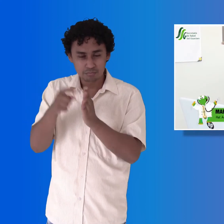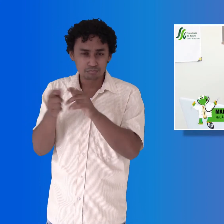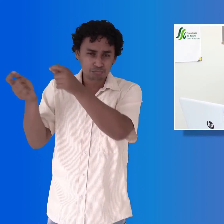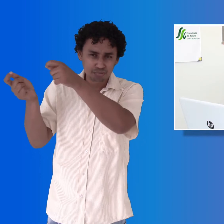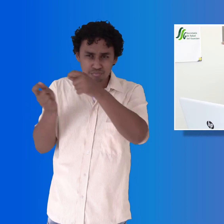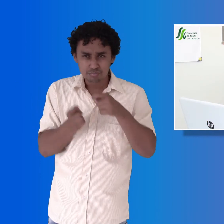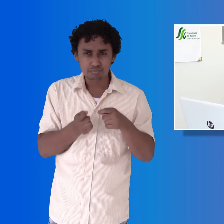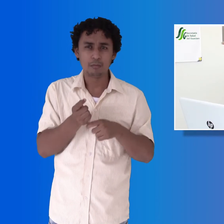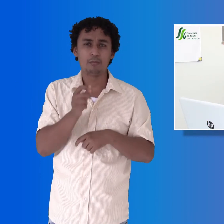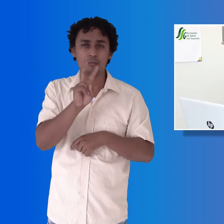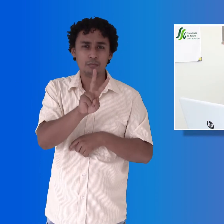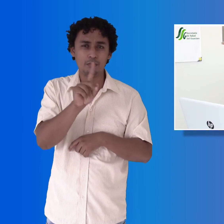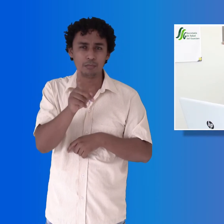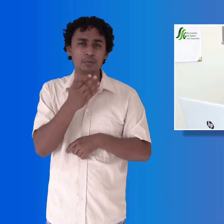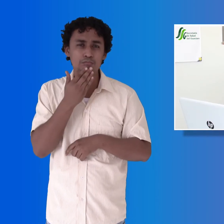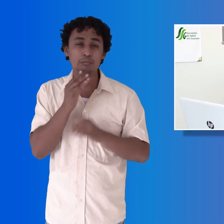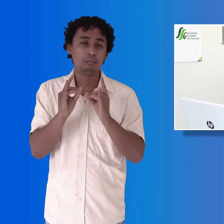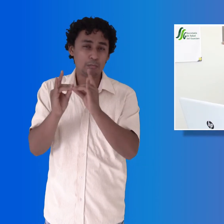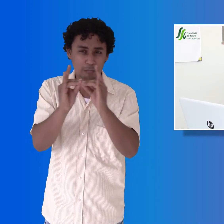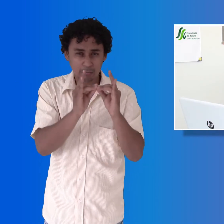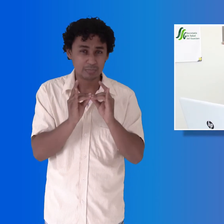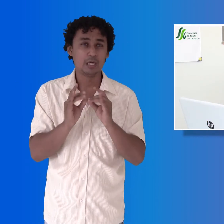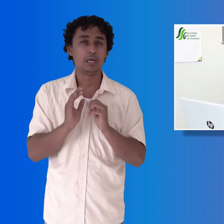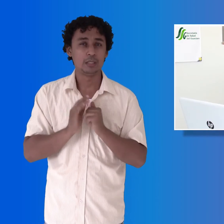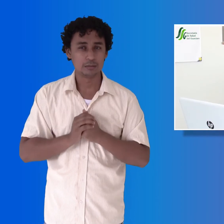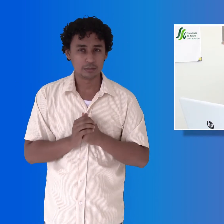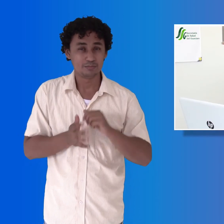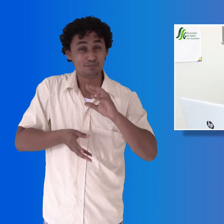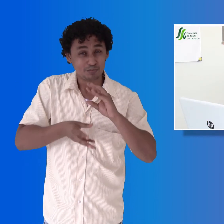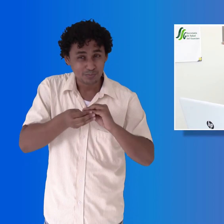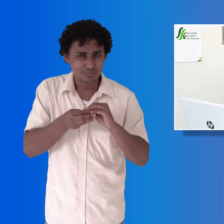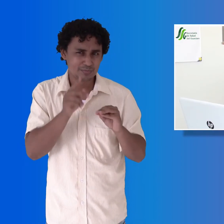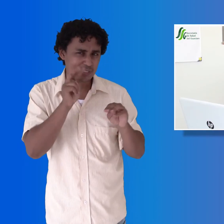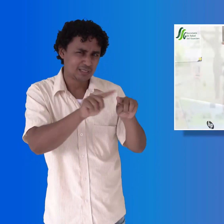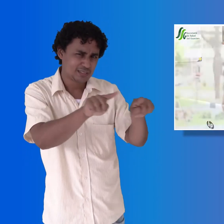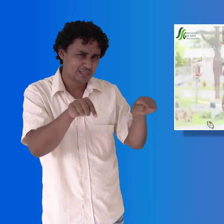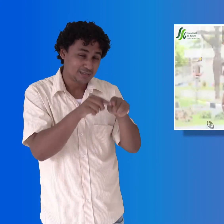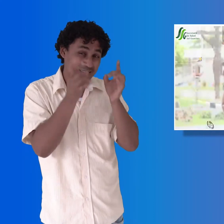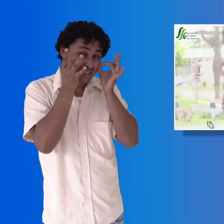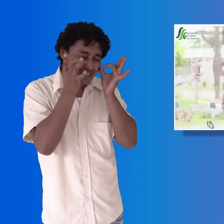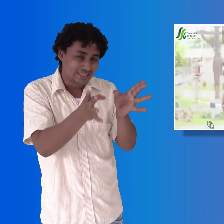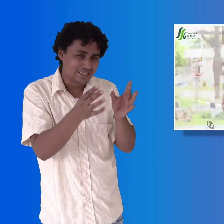COVID y 7 unidades de cuidados intensivos en nuestra segunda fase.